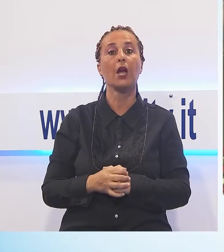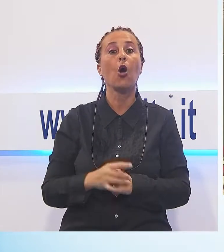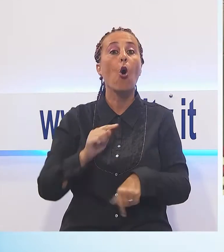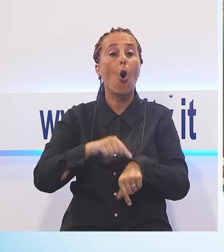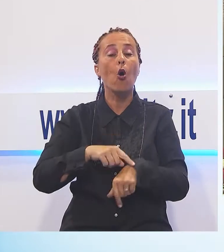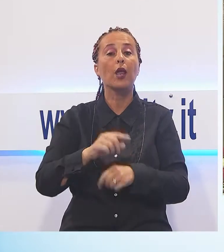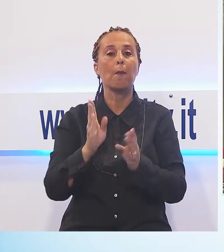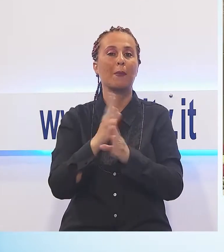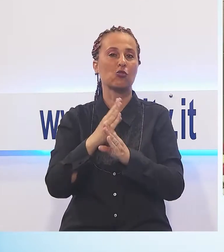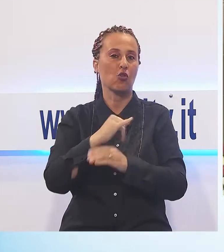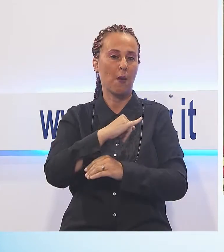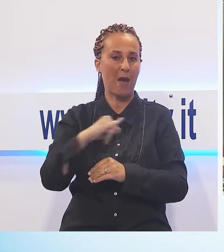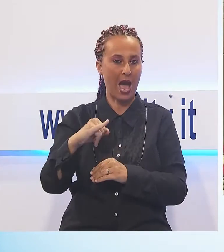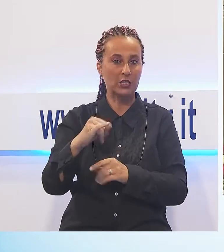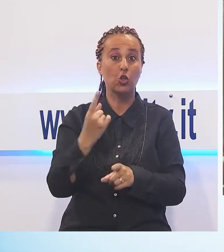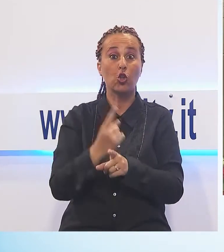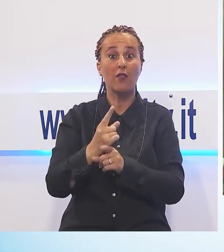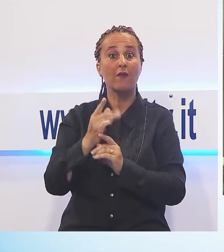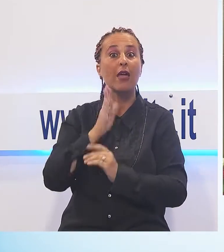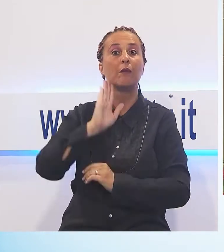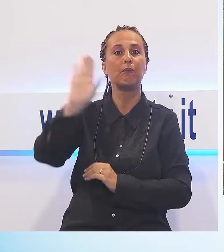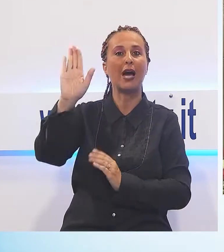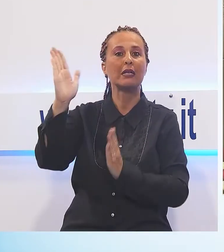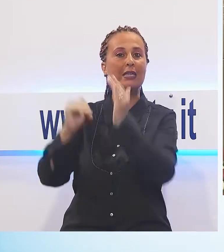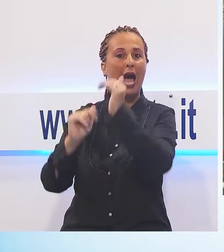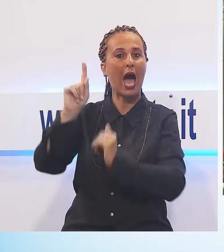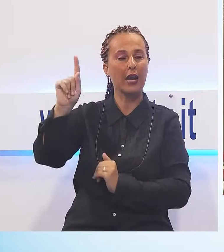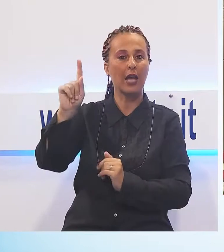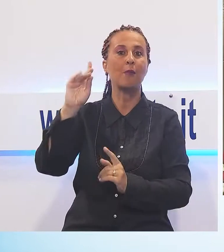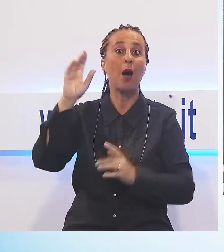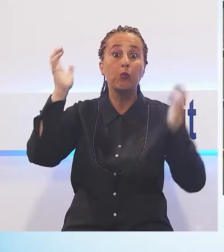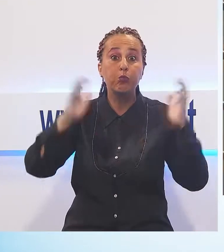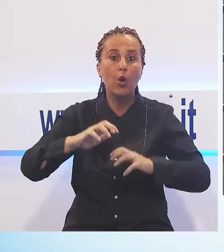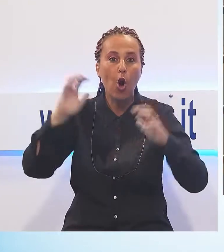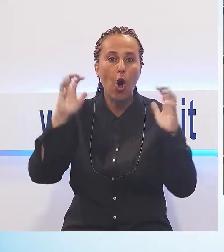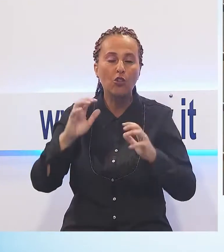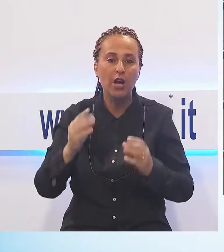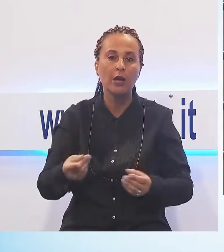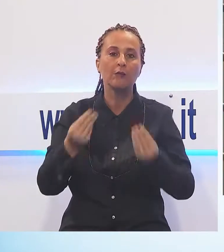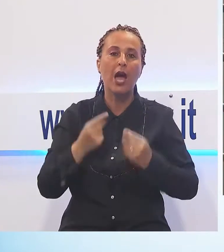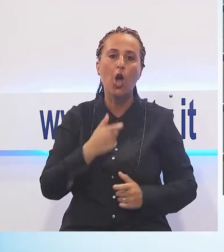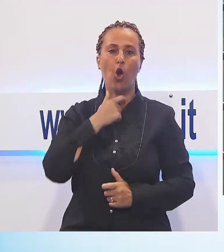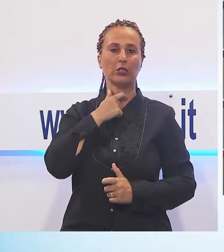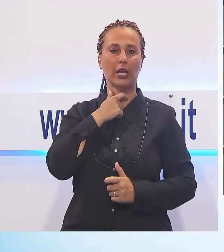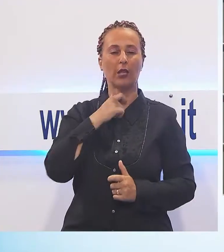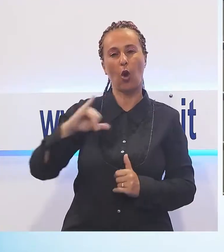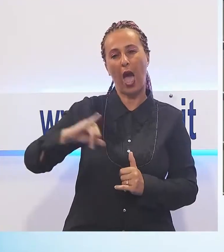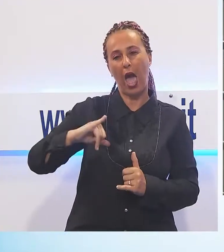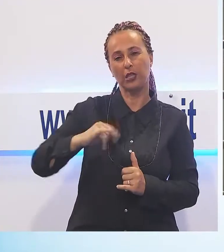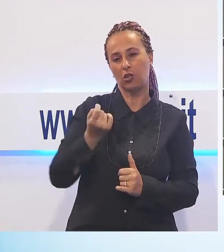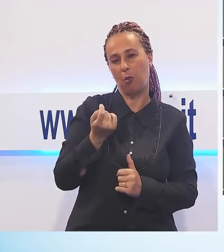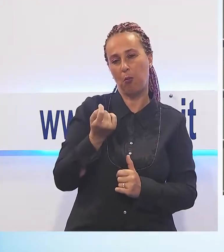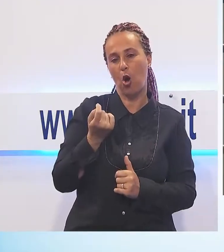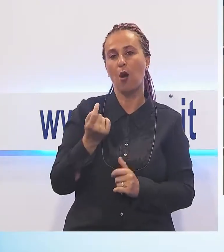cerimonia di qualche minuto con la posizione di una targa commemorativa a Palazzo Pretorio, voluta dall'amministrazione comunale per ricordare